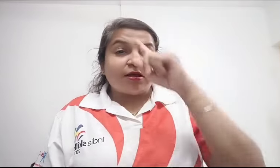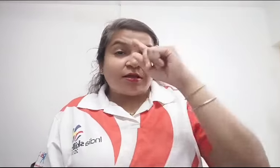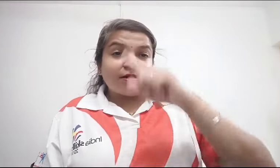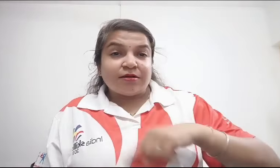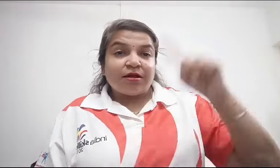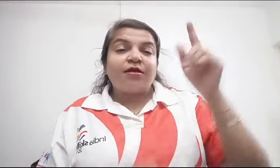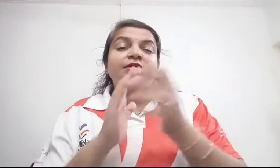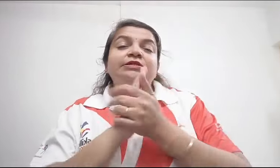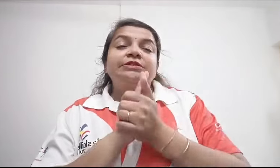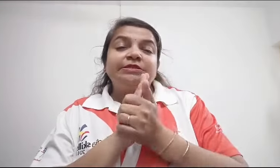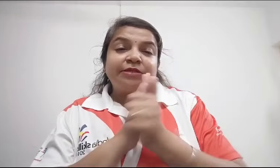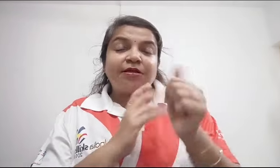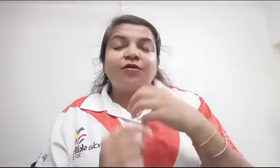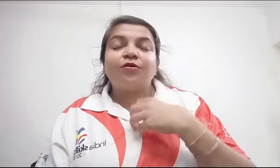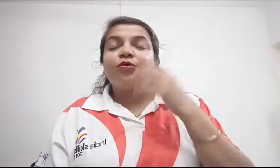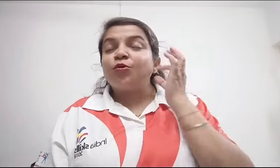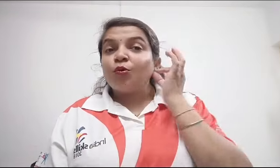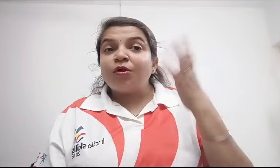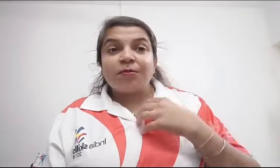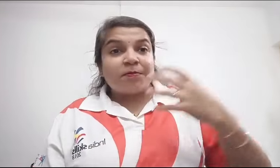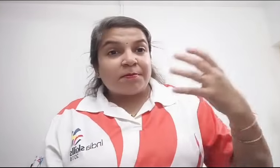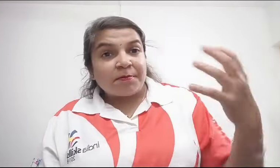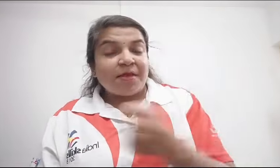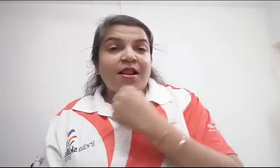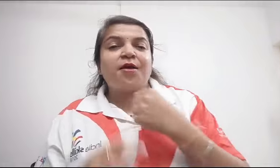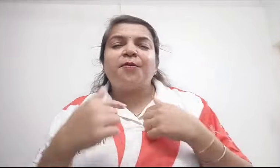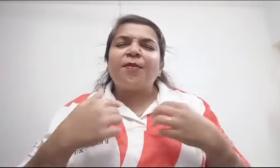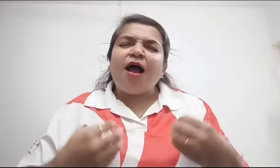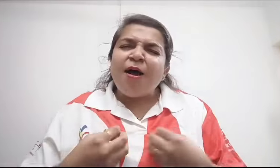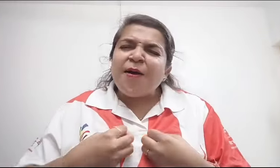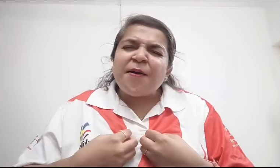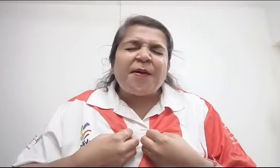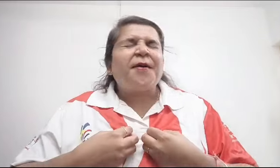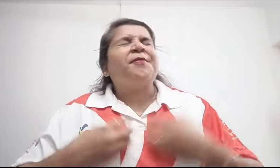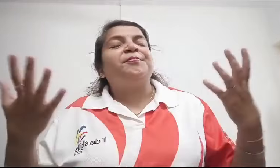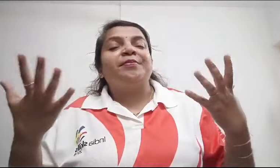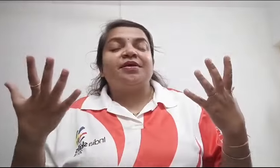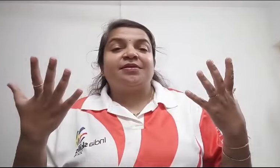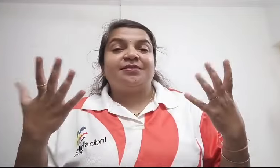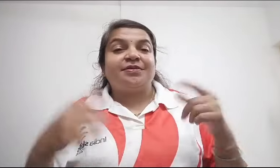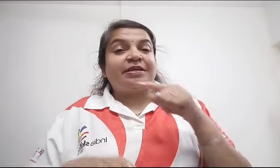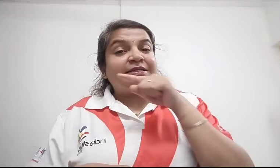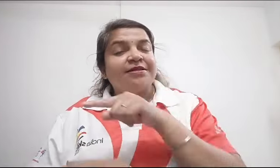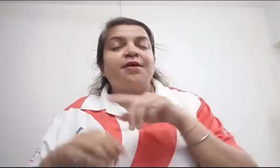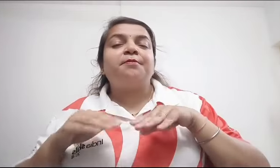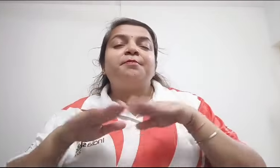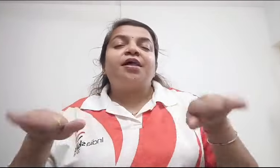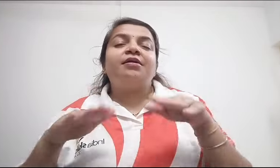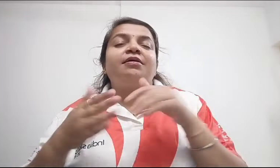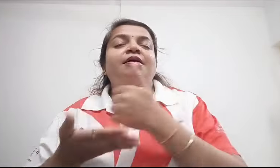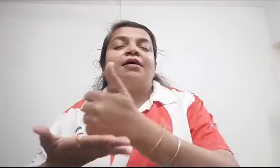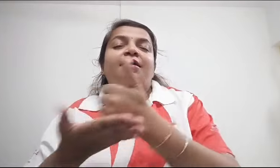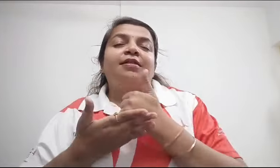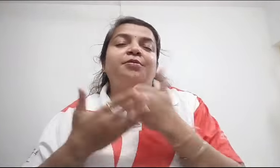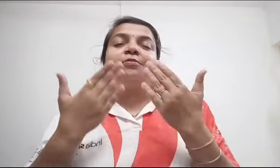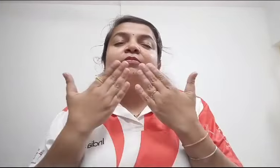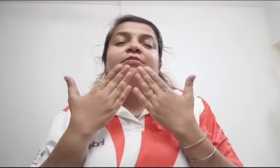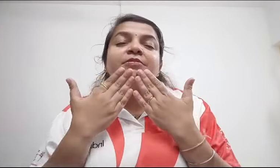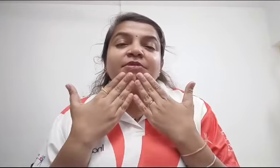एक्जिविशन, यह सब करके मैं कॉम्पिटीशन की तैयारी बालकल्याण के टीचर्स के साथ करने लगी और उन्होंने